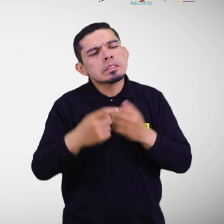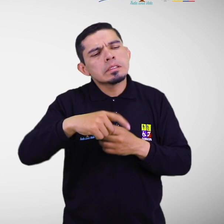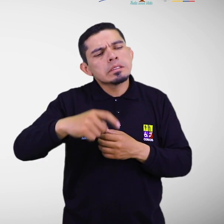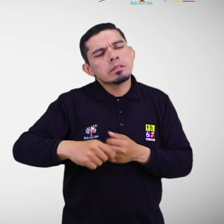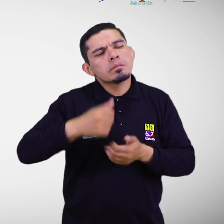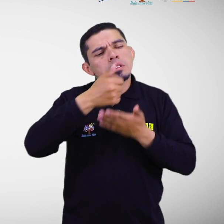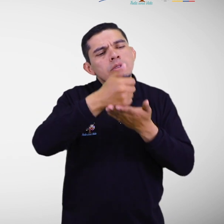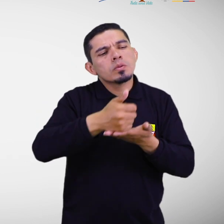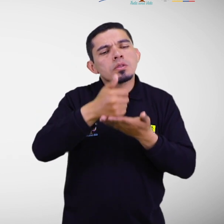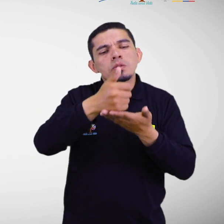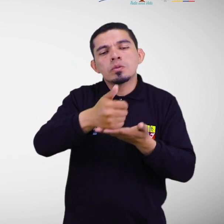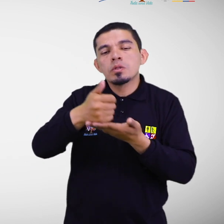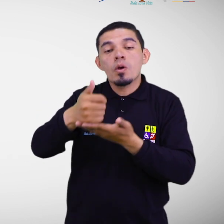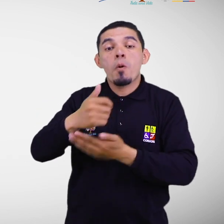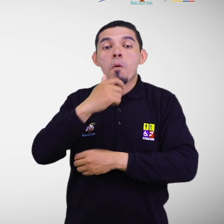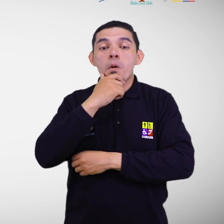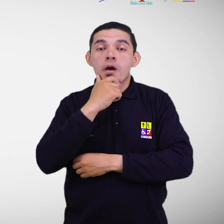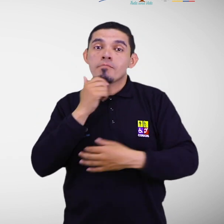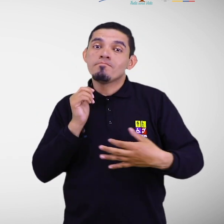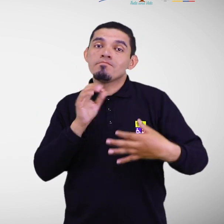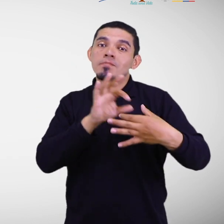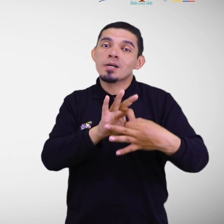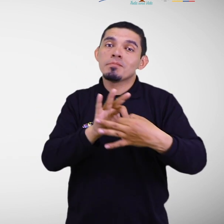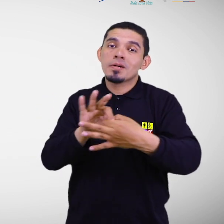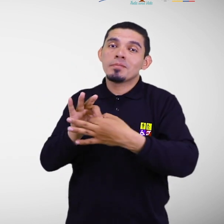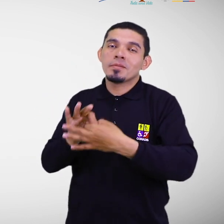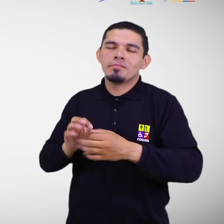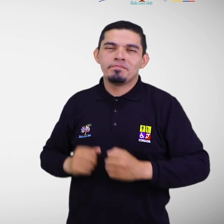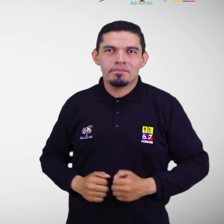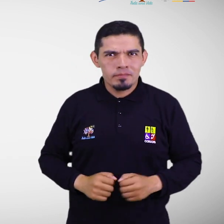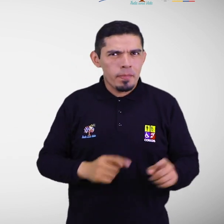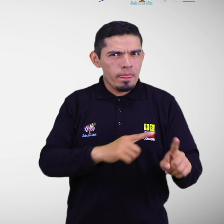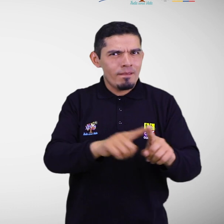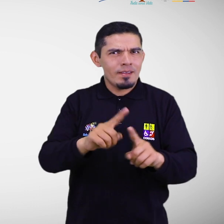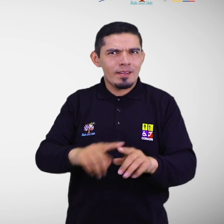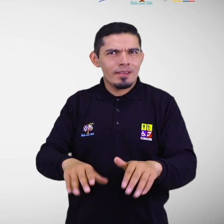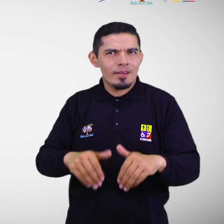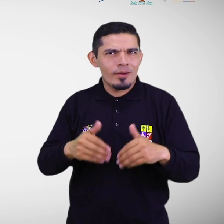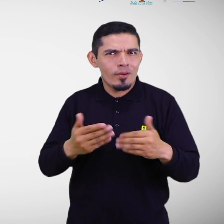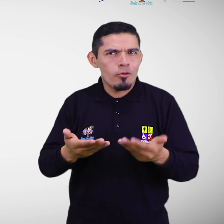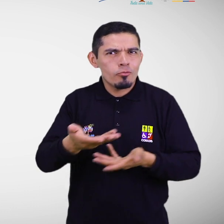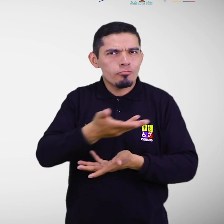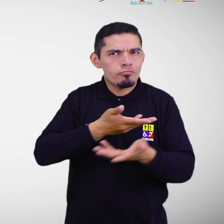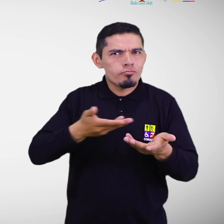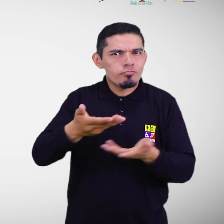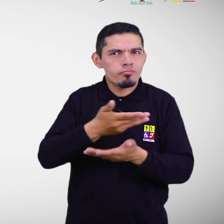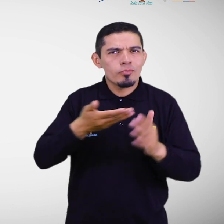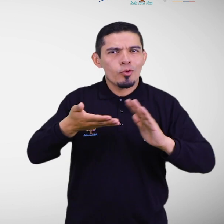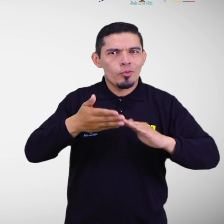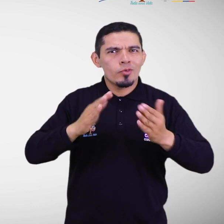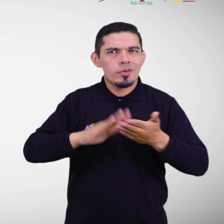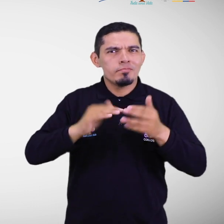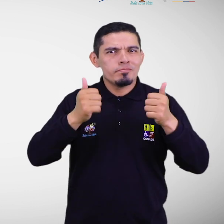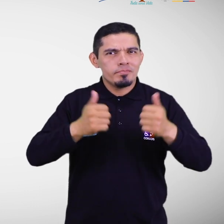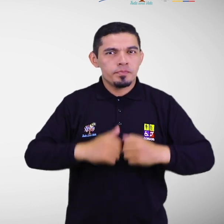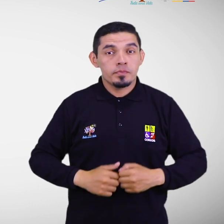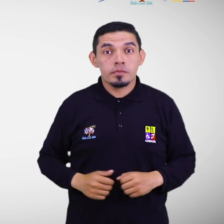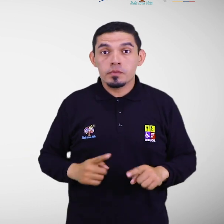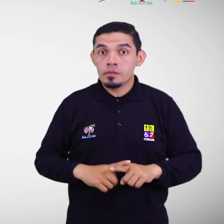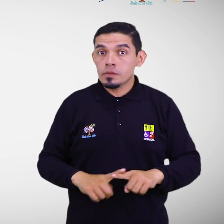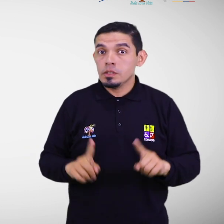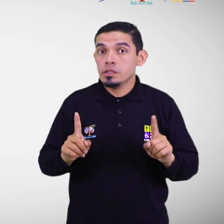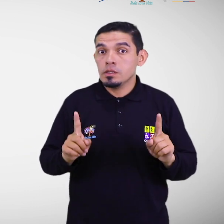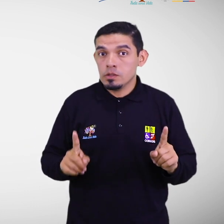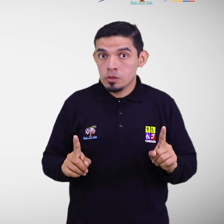los procesos a estas necesidades. Existen diversas maneras de crear estructuras comunitarias, sin embargo,